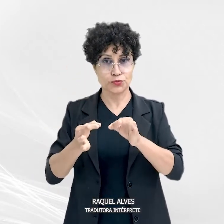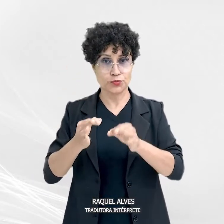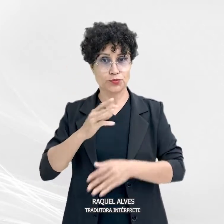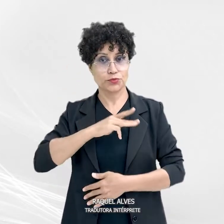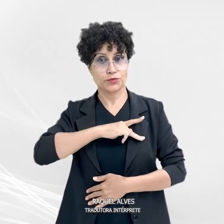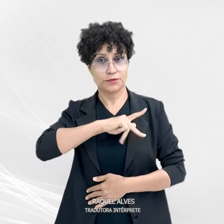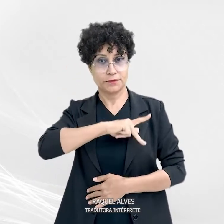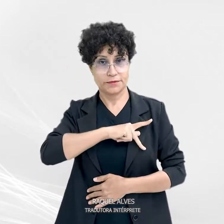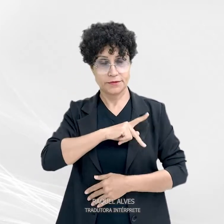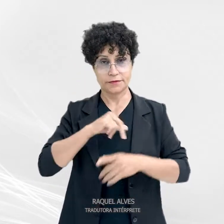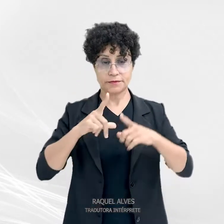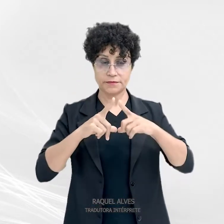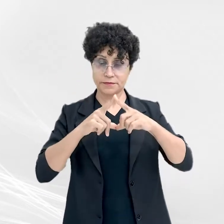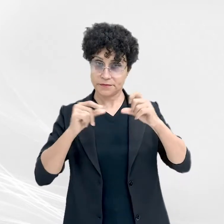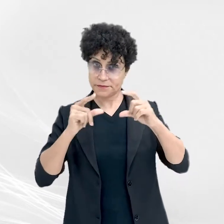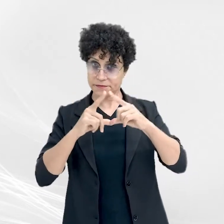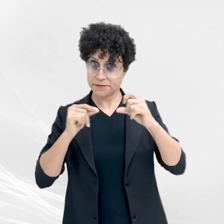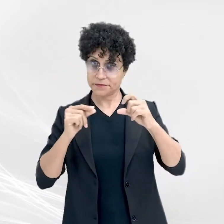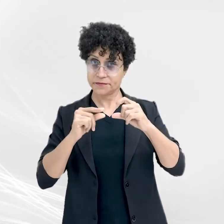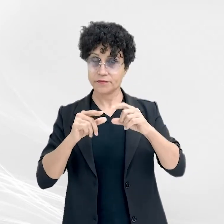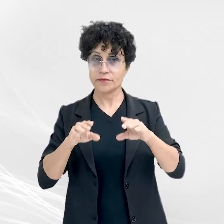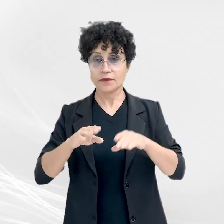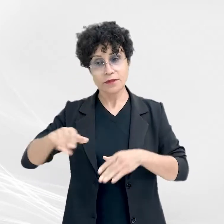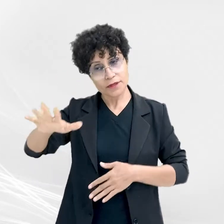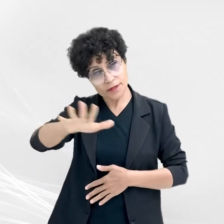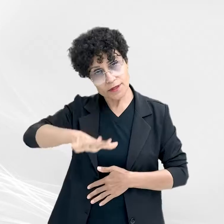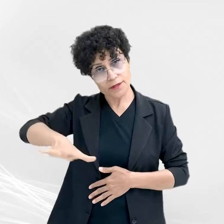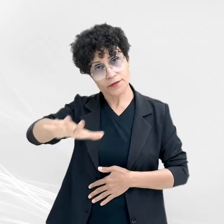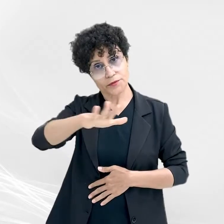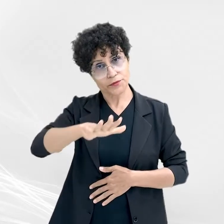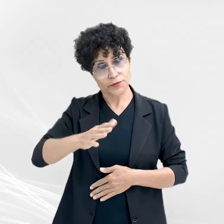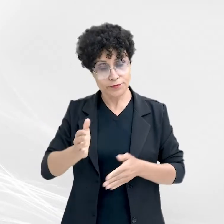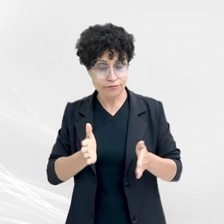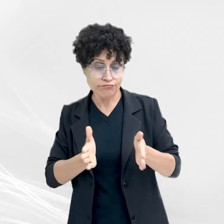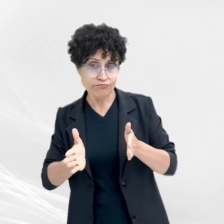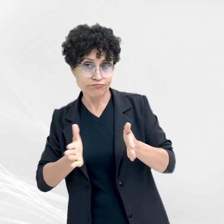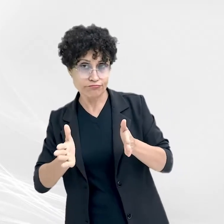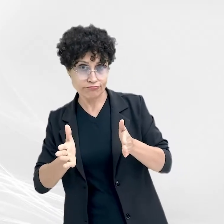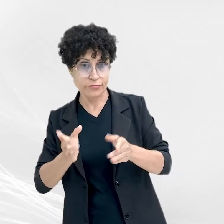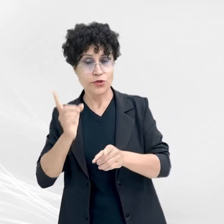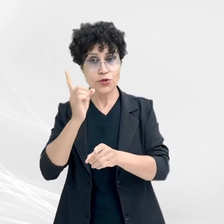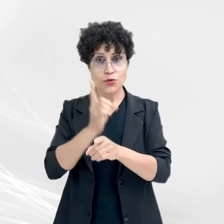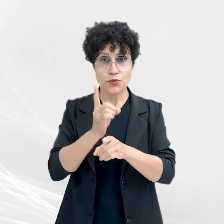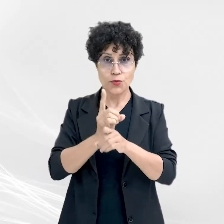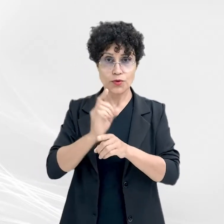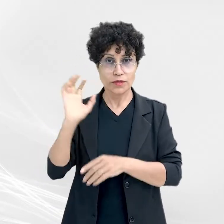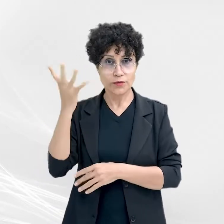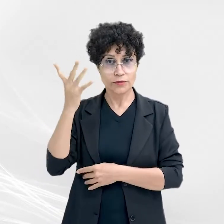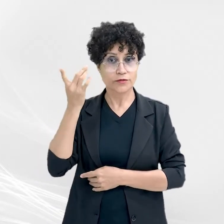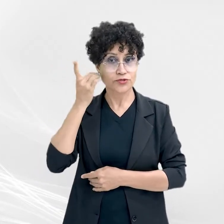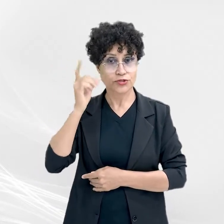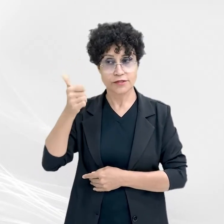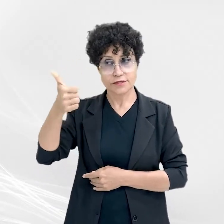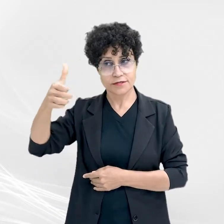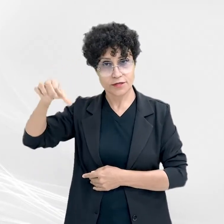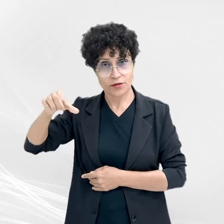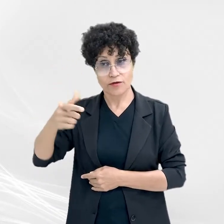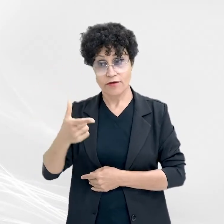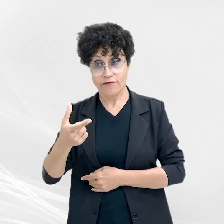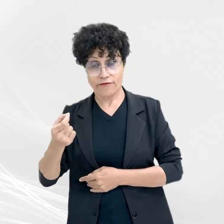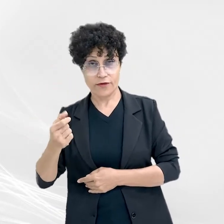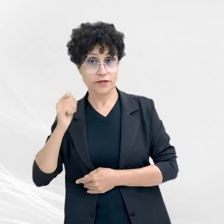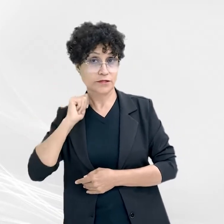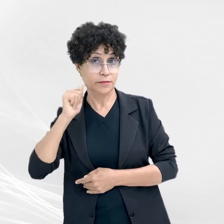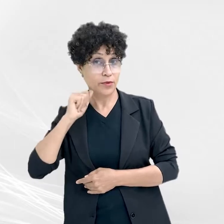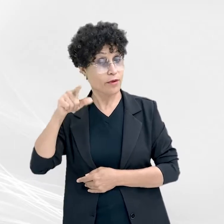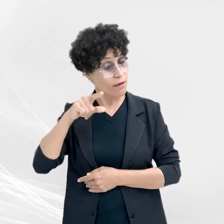do Ministério Público do Distrito Federal e Territórios. Durante o encontro, realizado nos dias 19 e 20 de